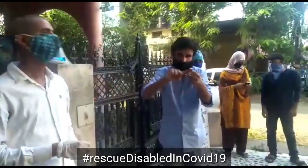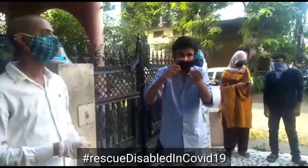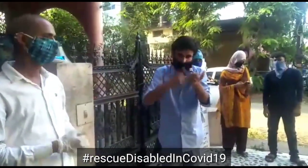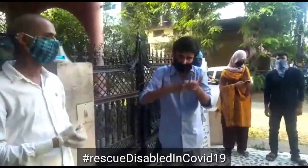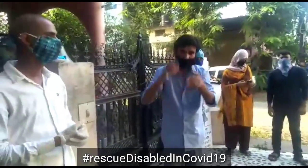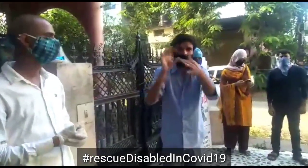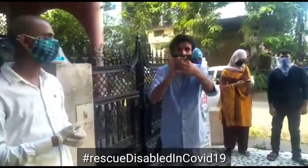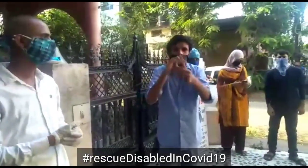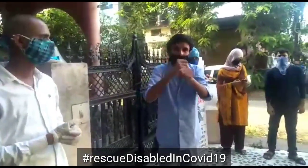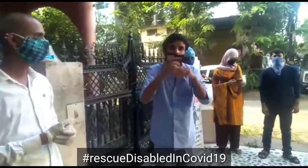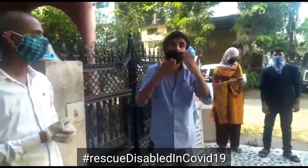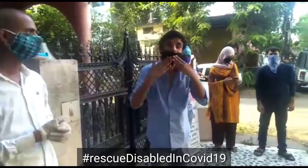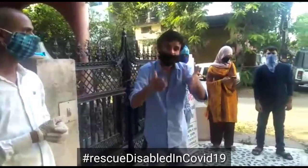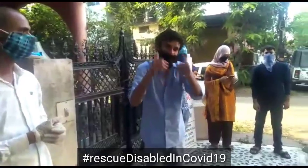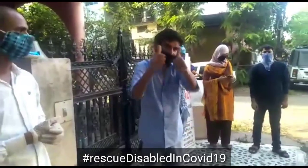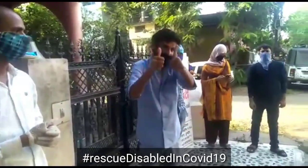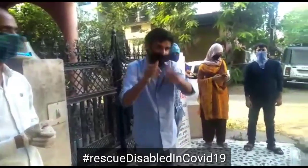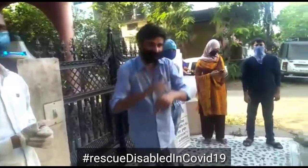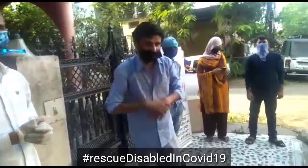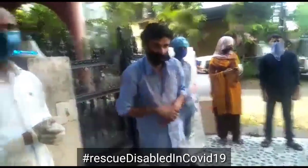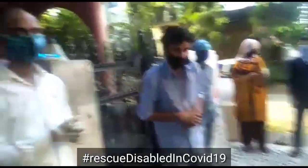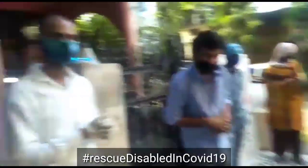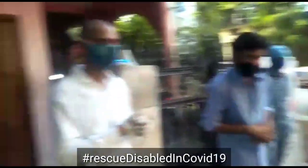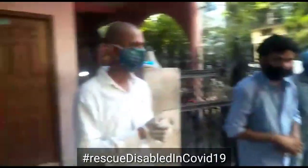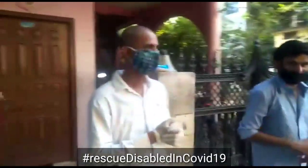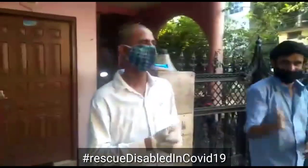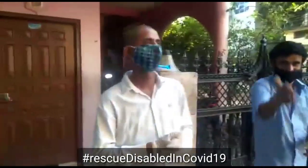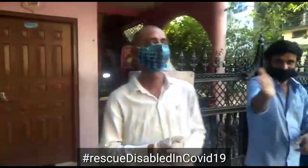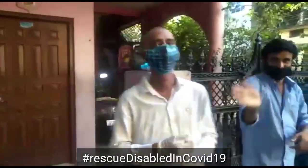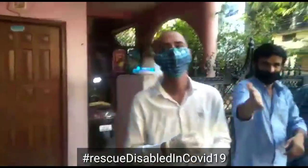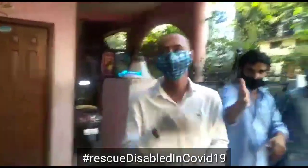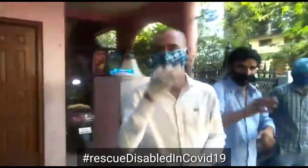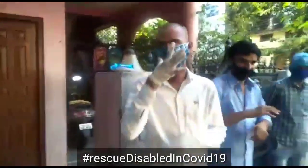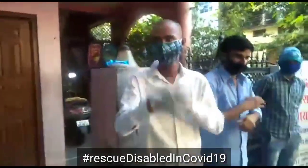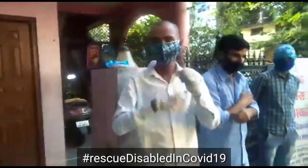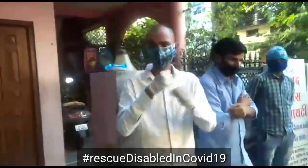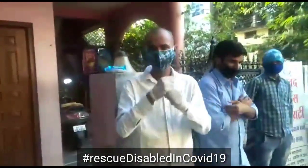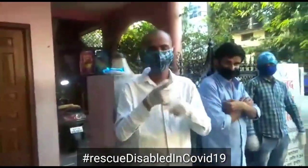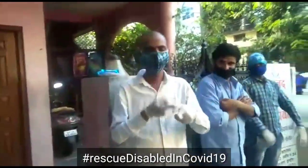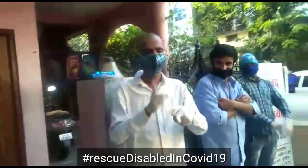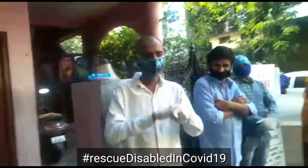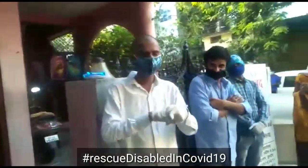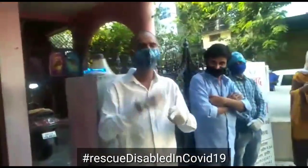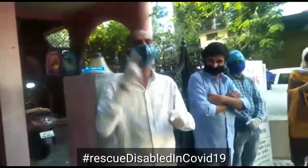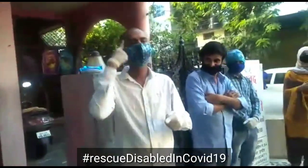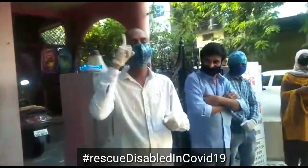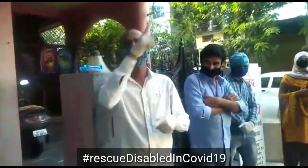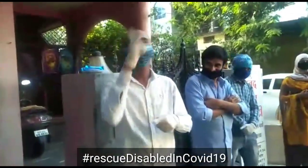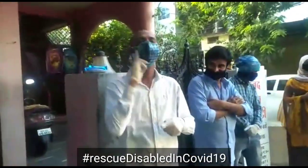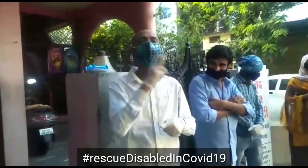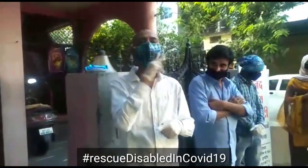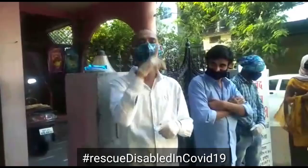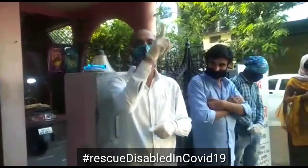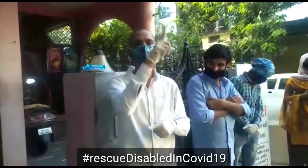कोई भी बोलने वाला नहीं था तो रात भर कहीं चेकपोस्ट पर कोई पूलिस वाले उनसे ही था उने बाताना है ने लगातार वोगते